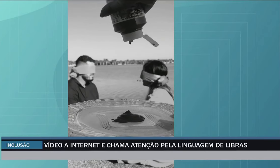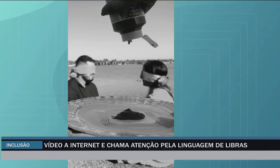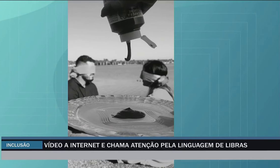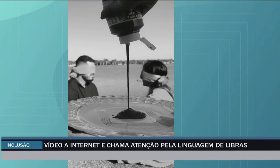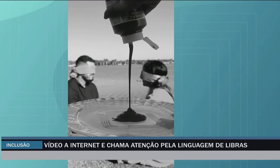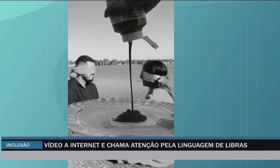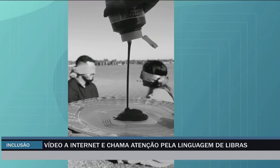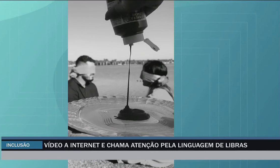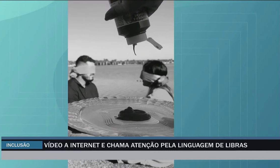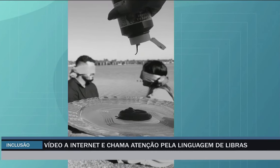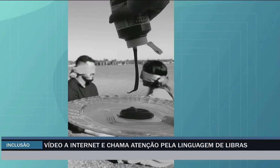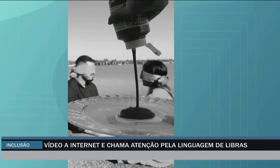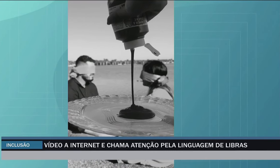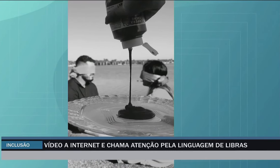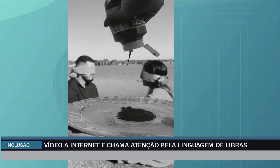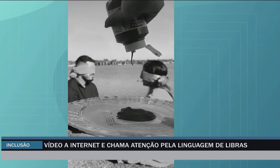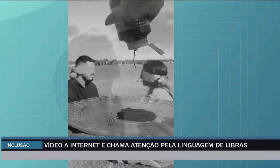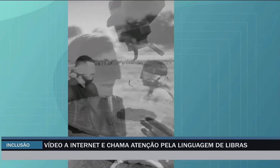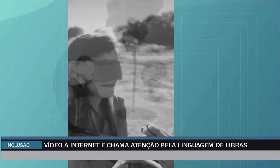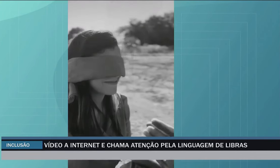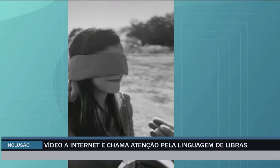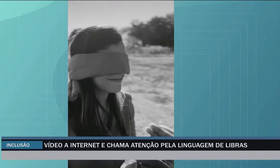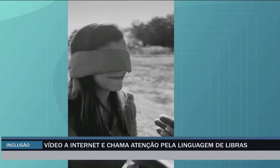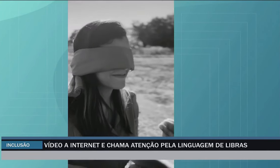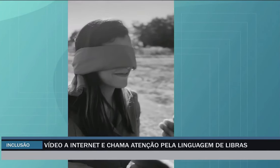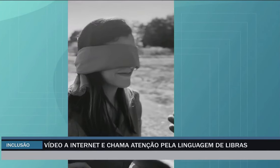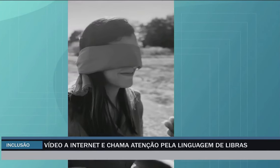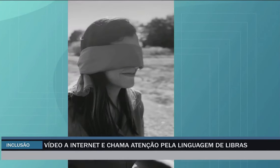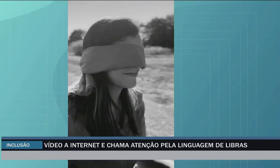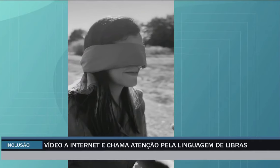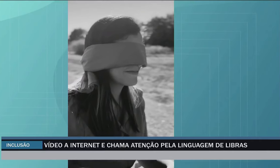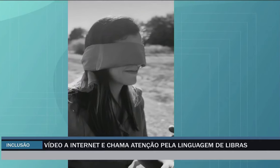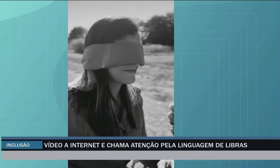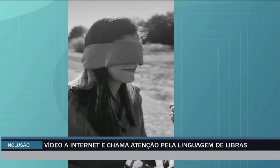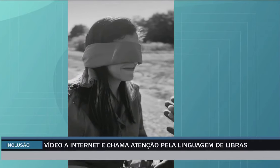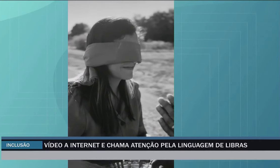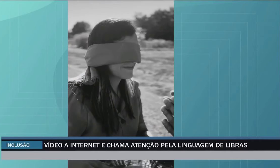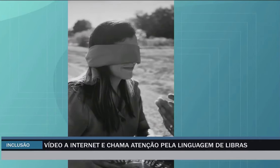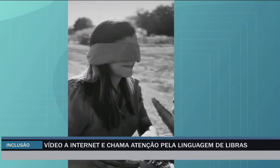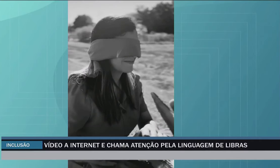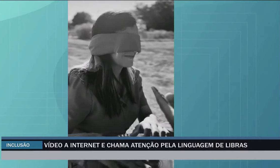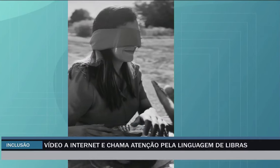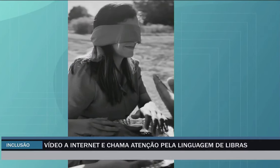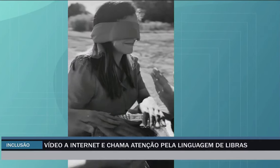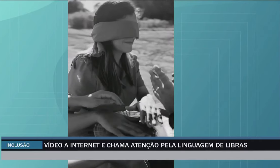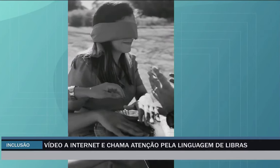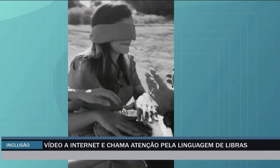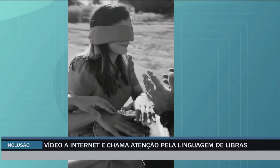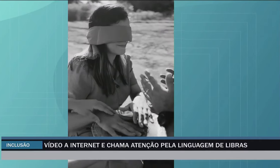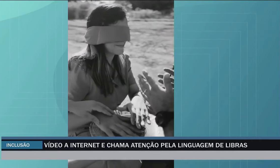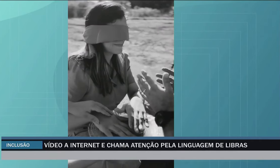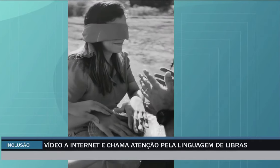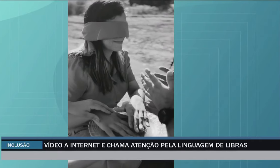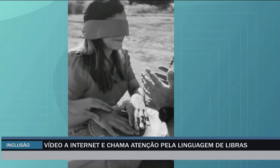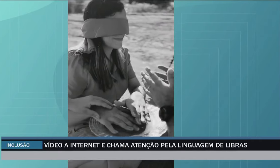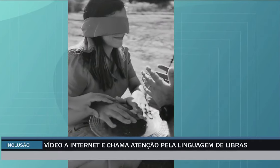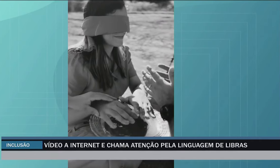se não fosse pelo detalhe que o pai e a mãe são surdos. Mas antes de falar qual o sexo do bebê,